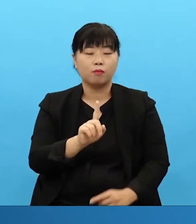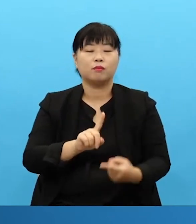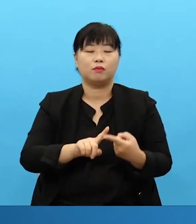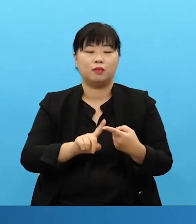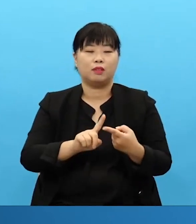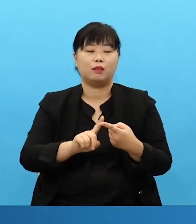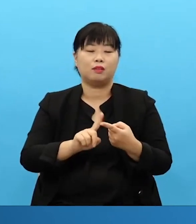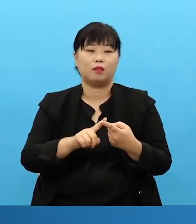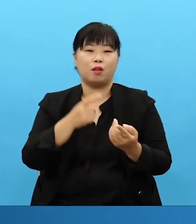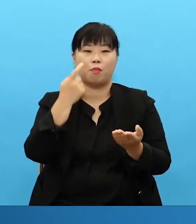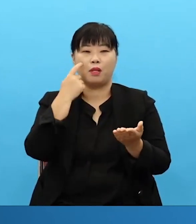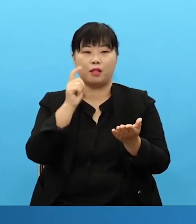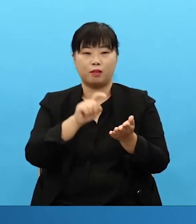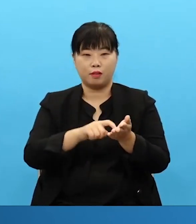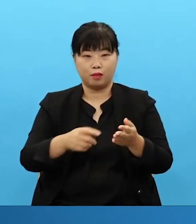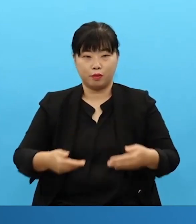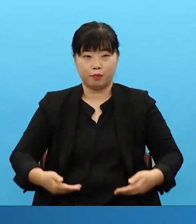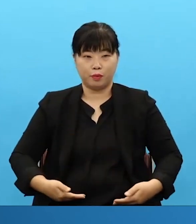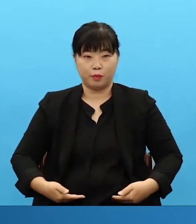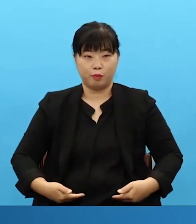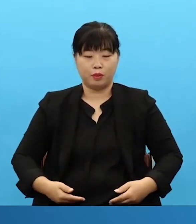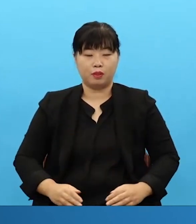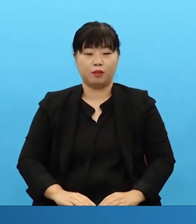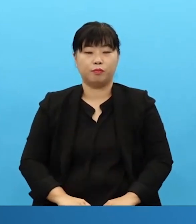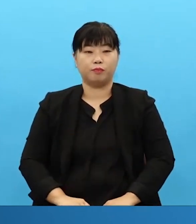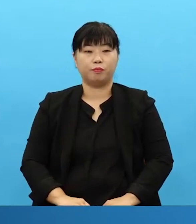이걸 가지고 여러분들이 지금부터